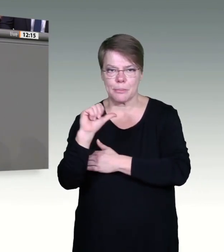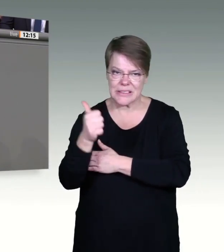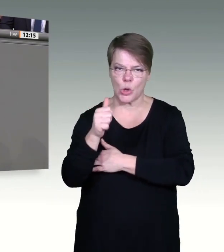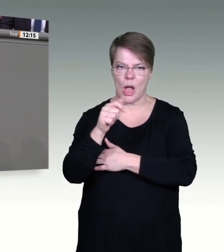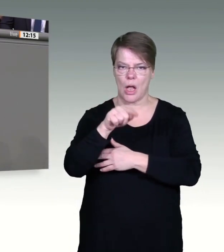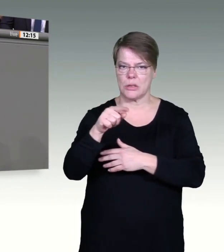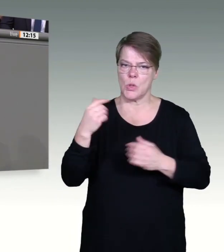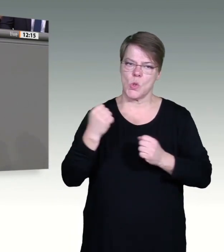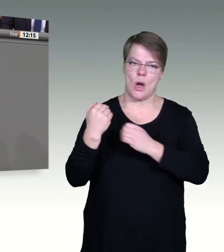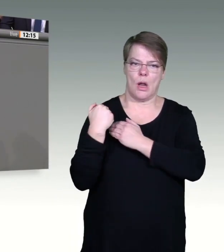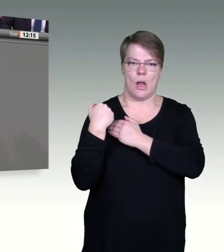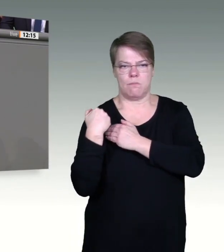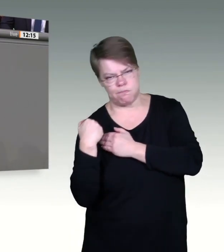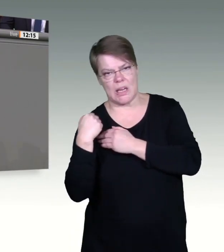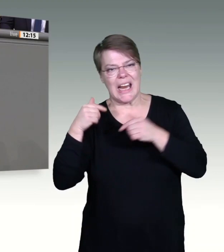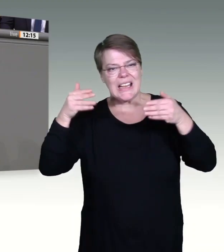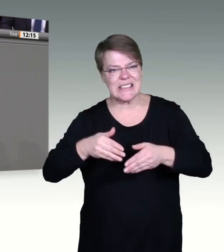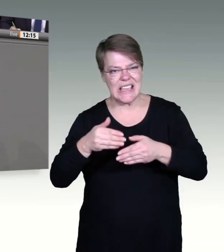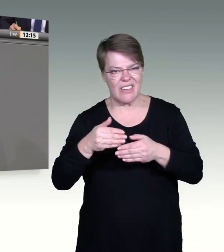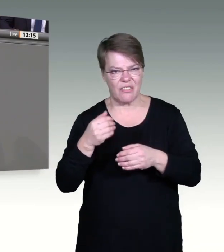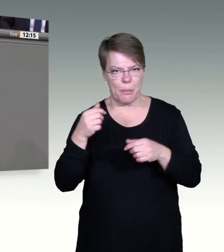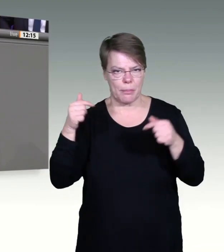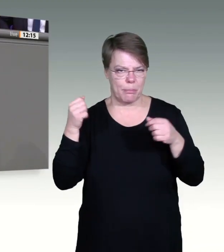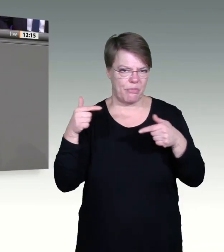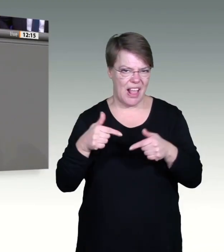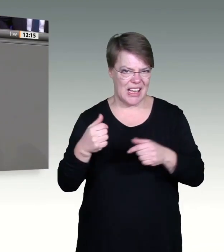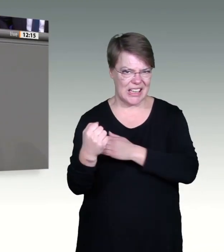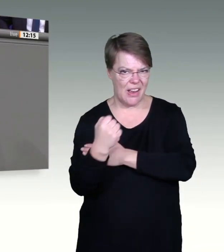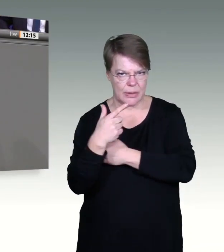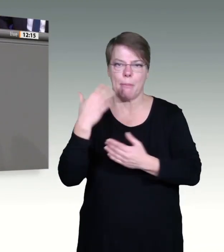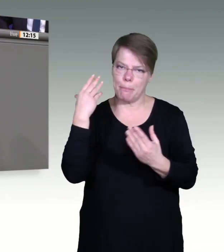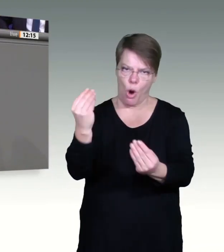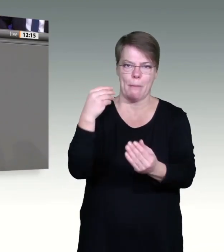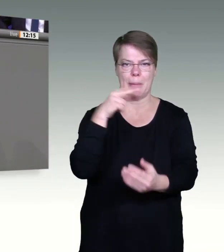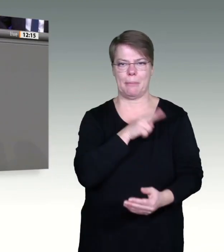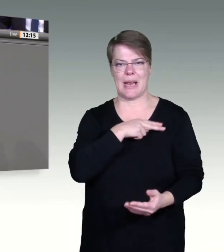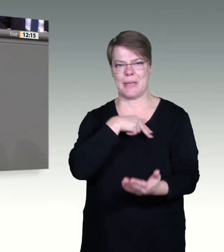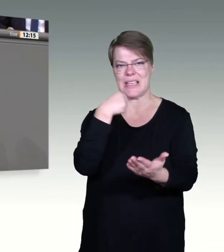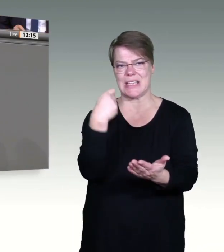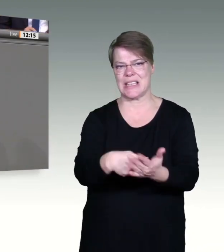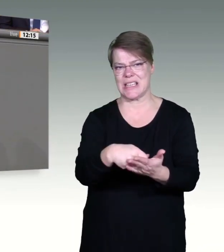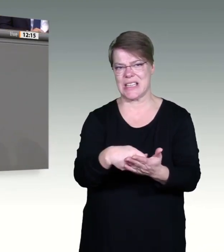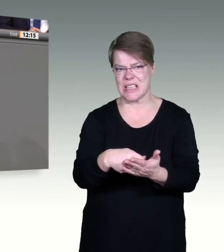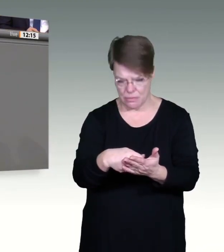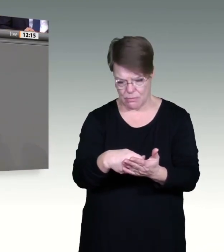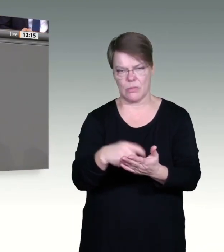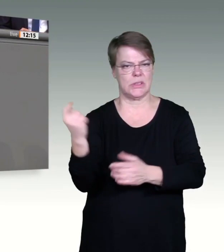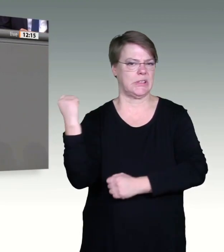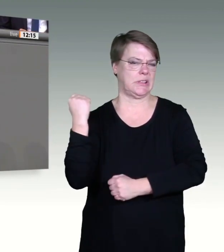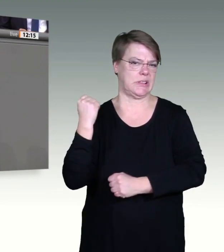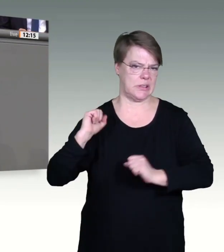zeigen. Für uns ist es nicht selbstverständlich, was geleistet wird. Wir sehen die Beschäftigten unter teilweise